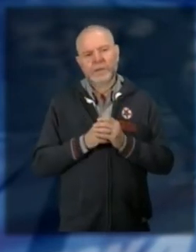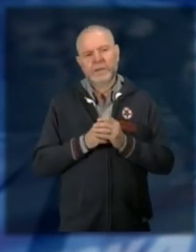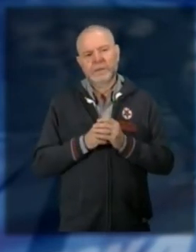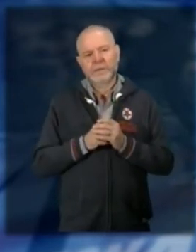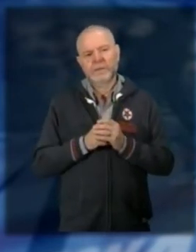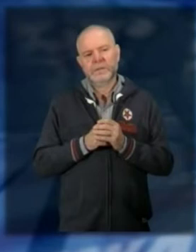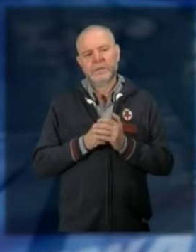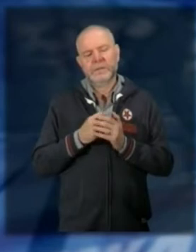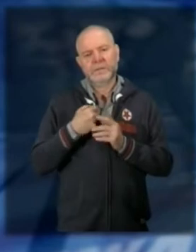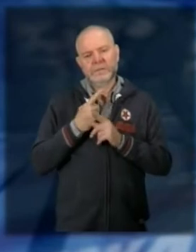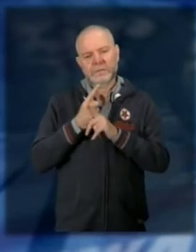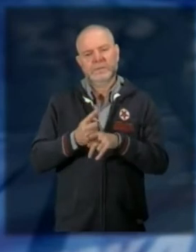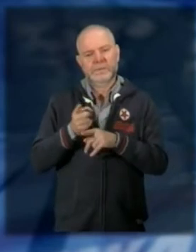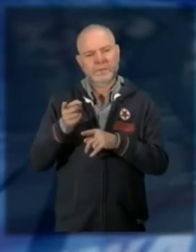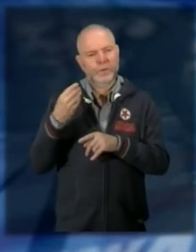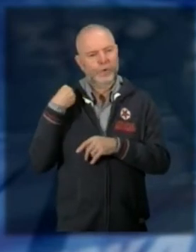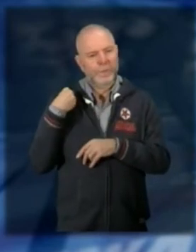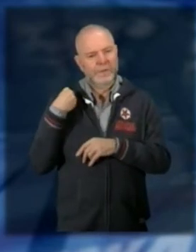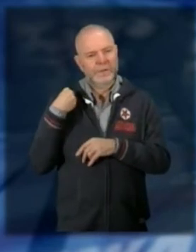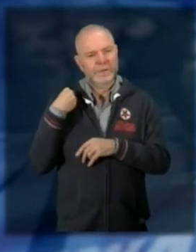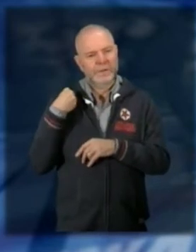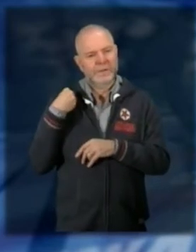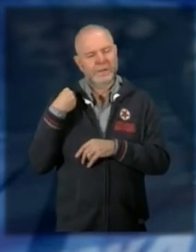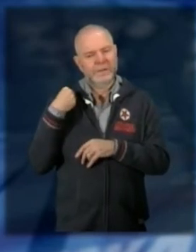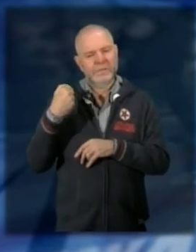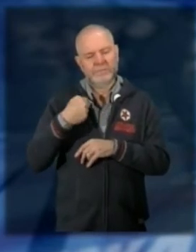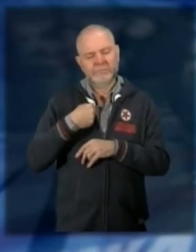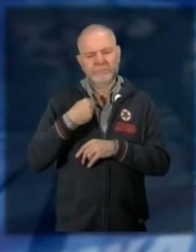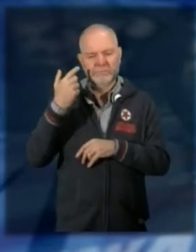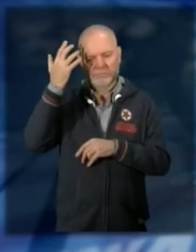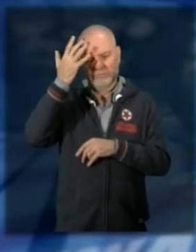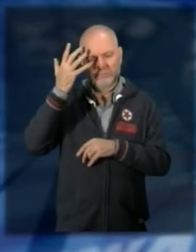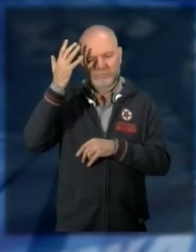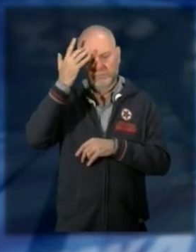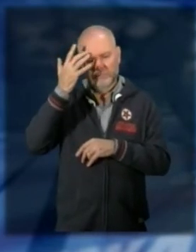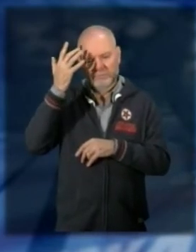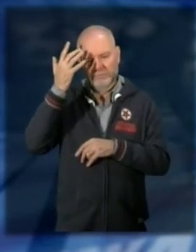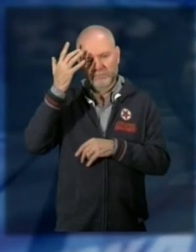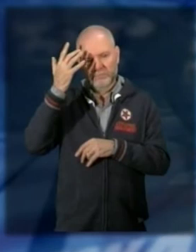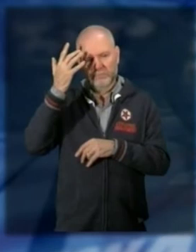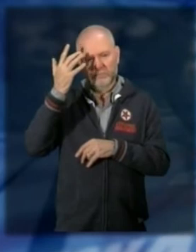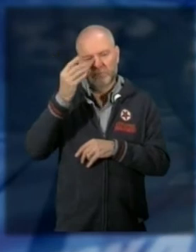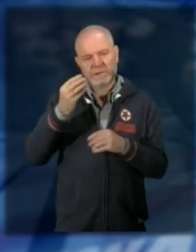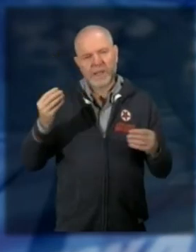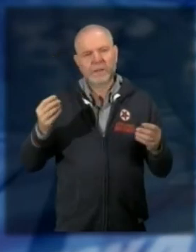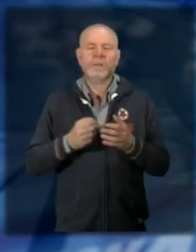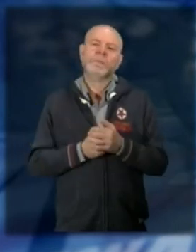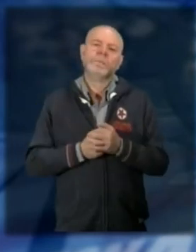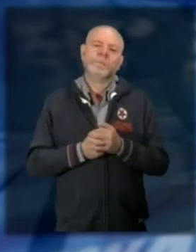e in base alle domande che mi fanno questo dà modo anche a me di riflettere poi su tante cose